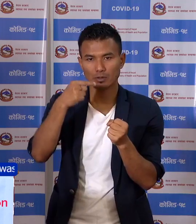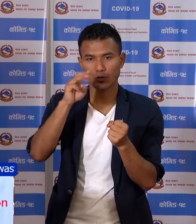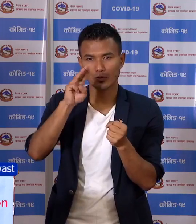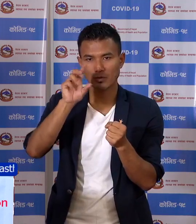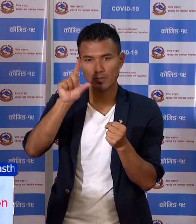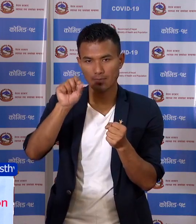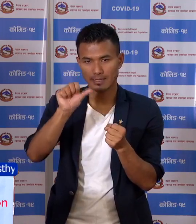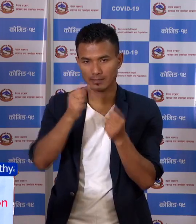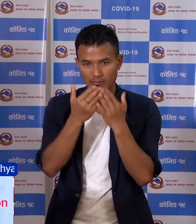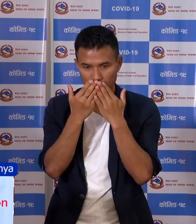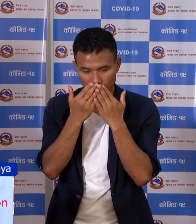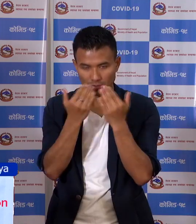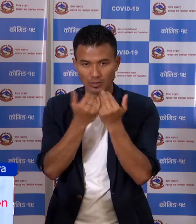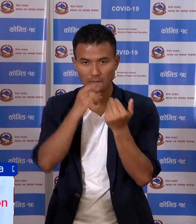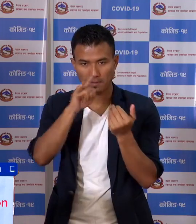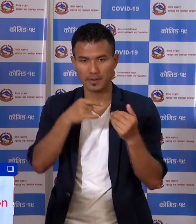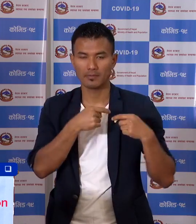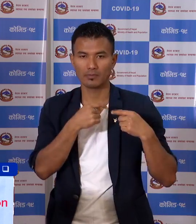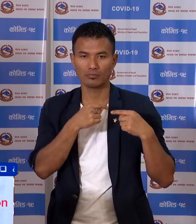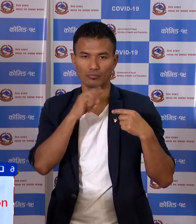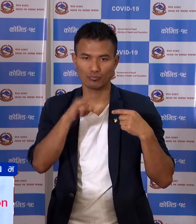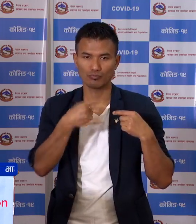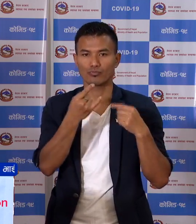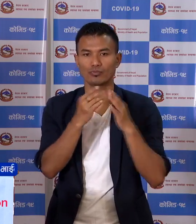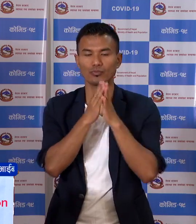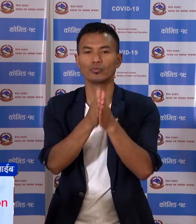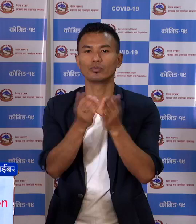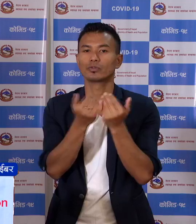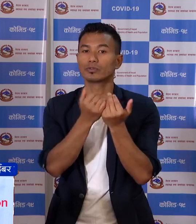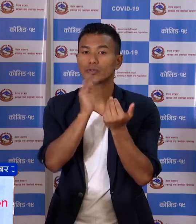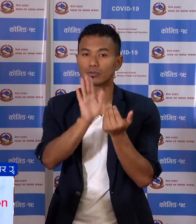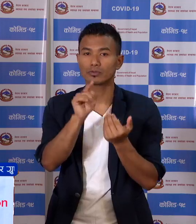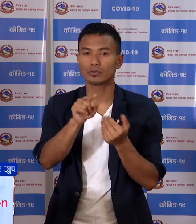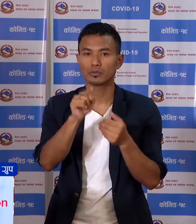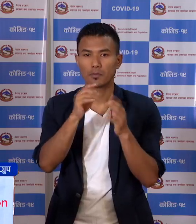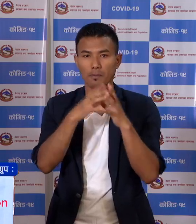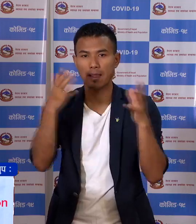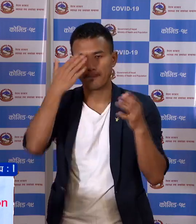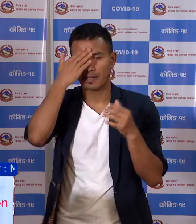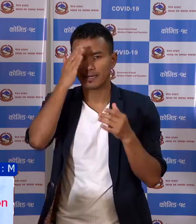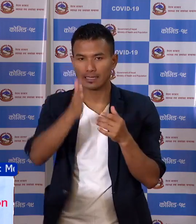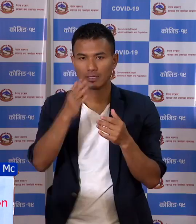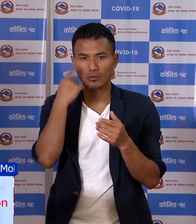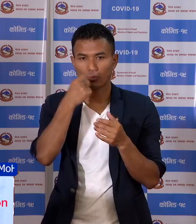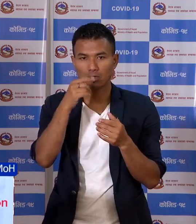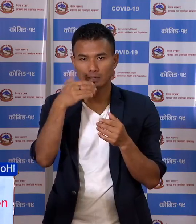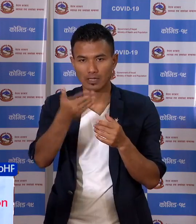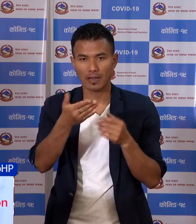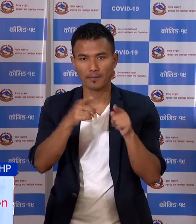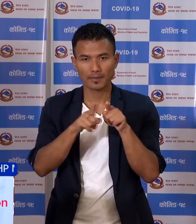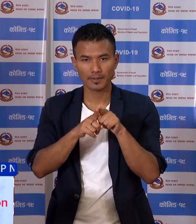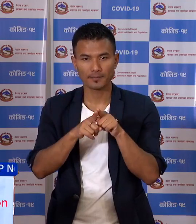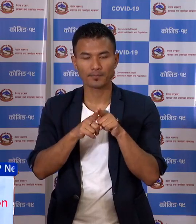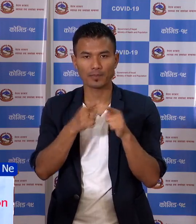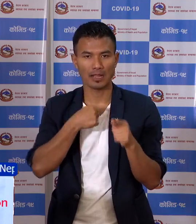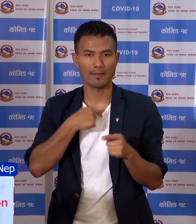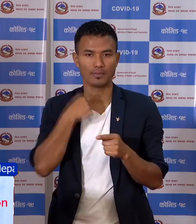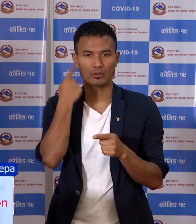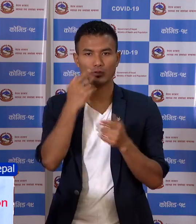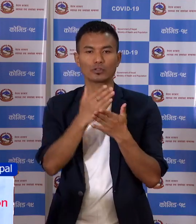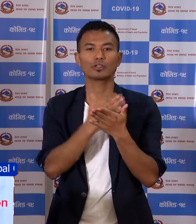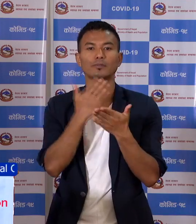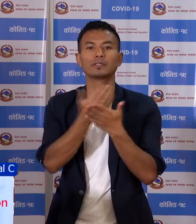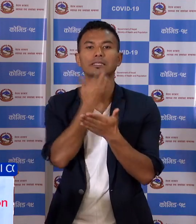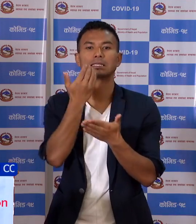नमाज अदागर्दी नको लाई मा पूर्ण आगरागर्न चाहांचू येस महामारीको कसले पनी यो महामारी वड़े चाहीं हामी